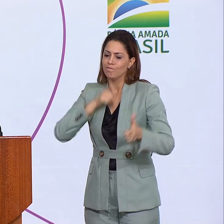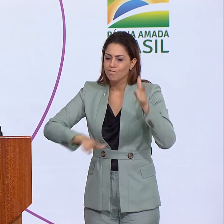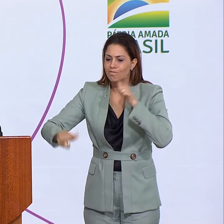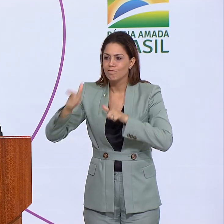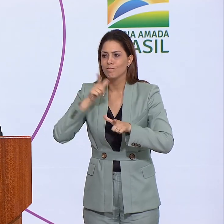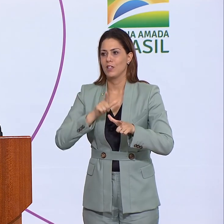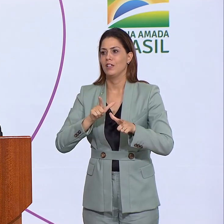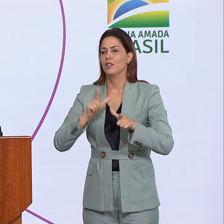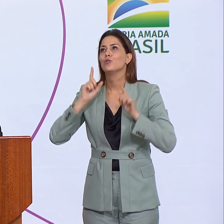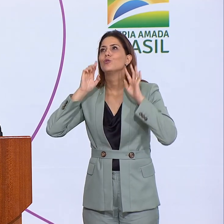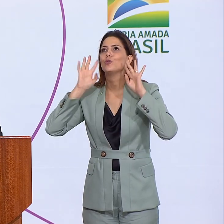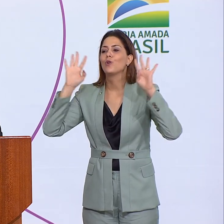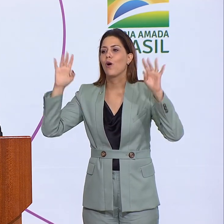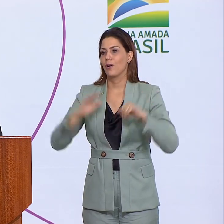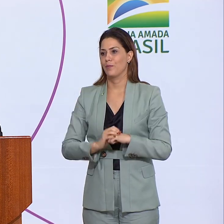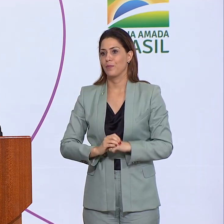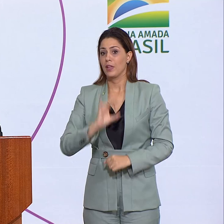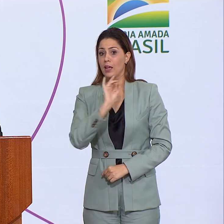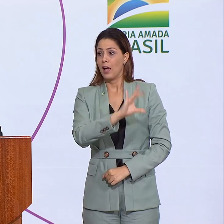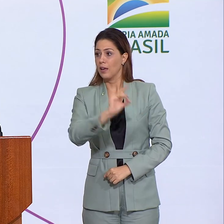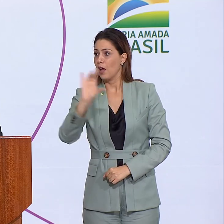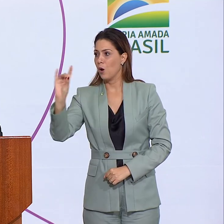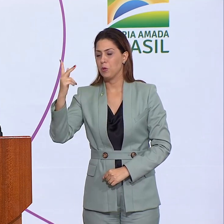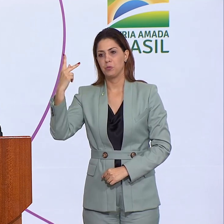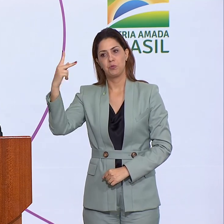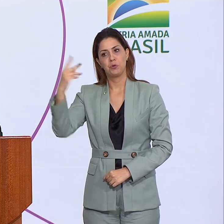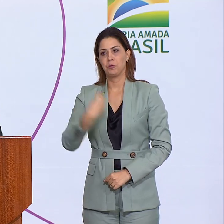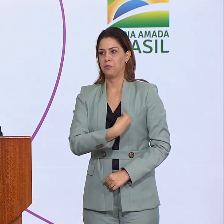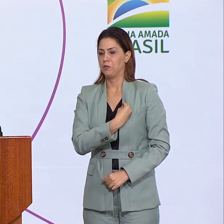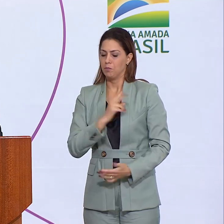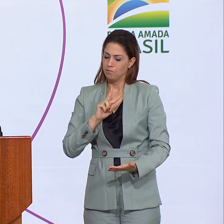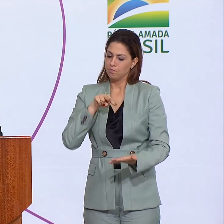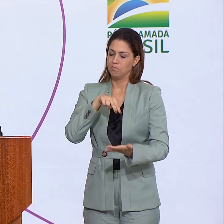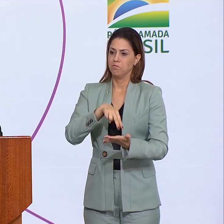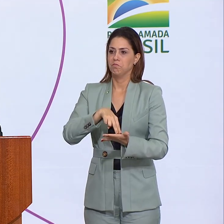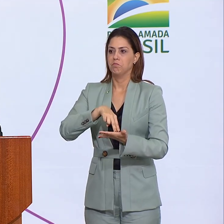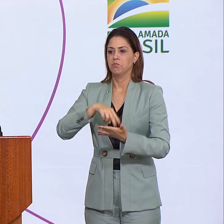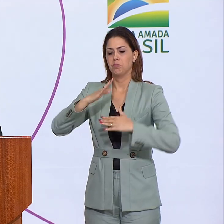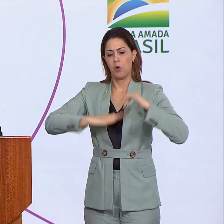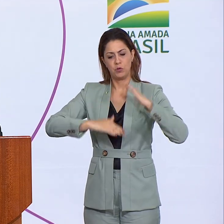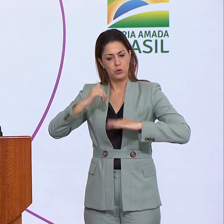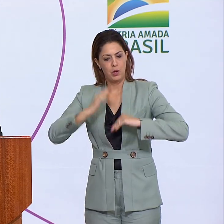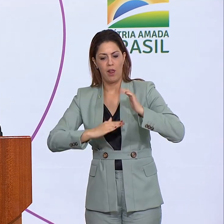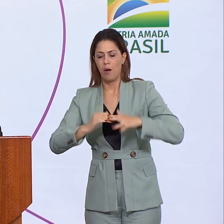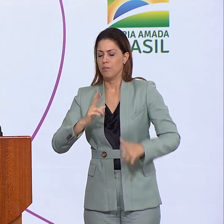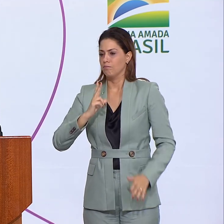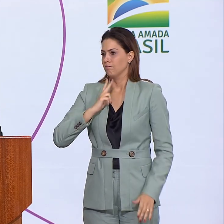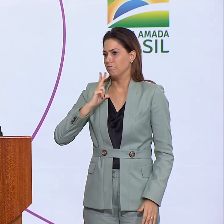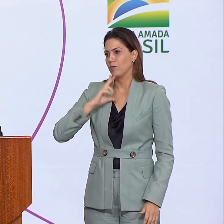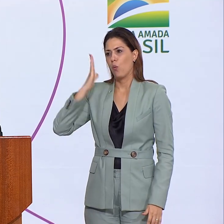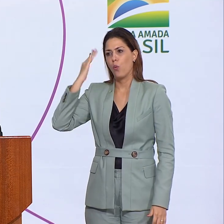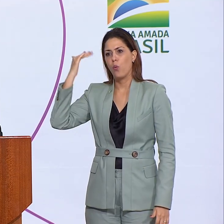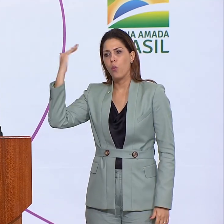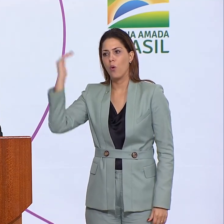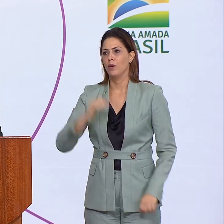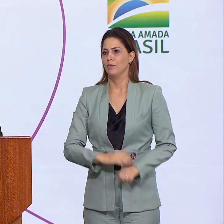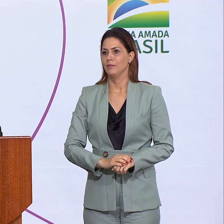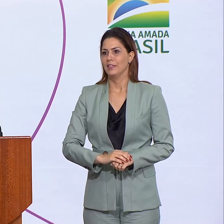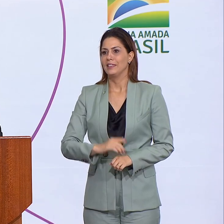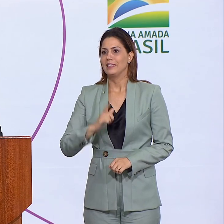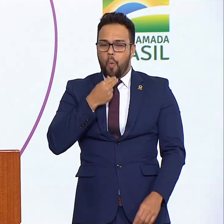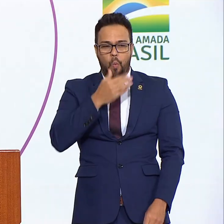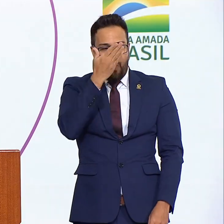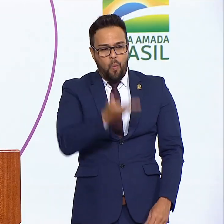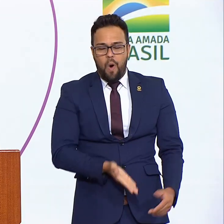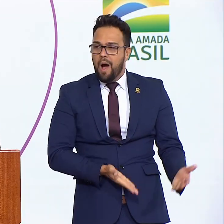anseios. Cada uma se destacando em sua área profissional ou pessoal. Somos tantas em uma mesma